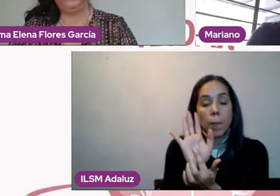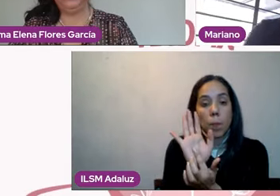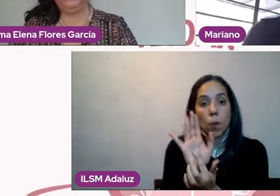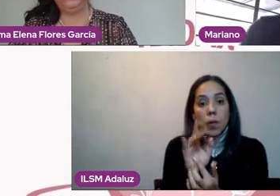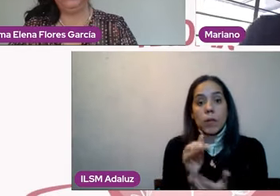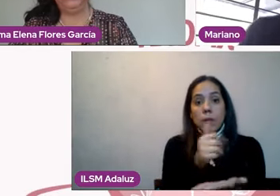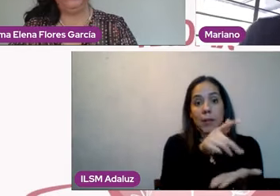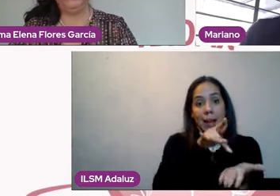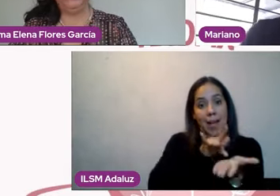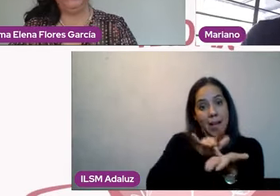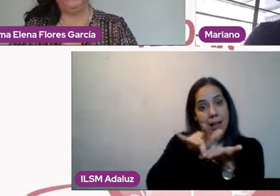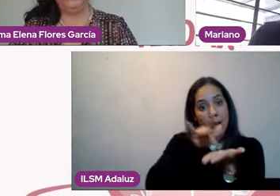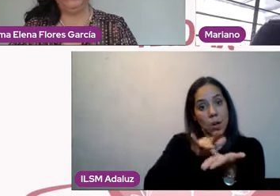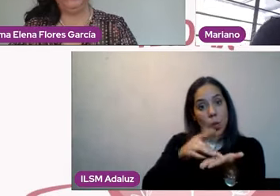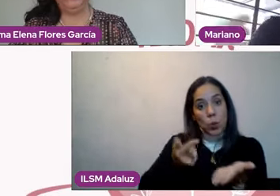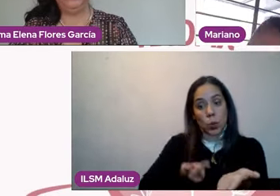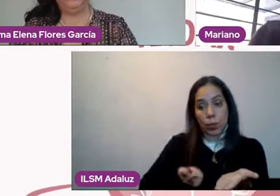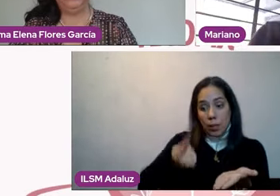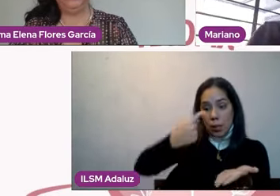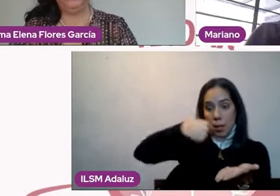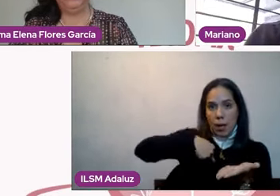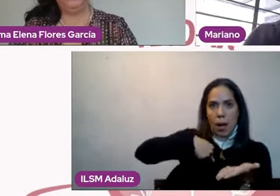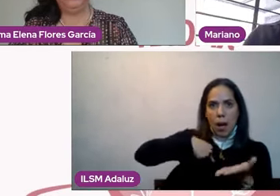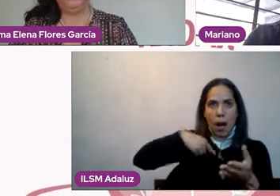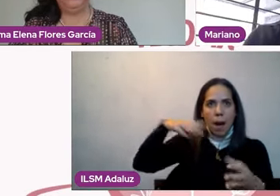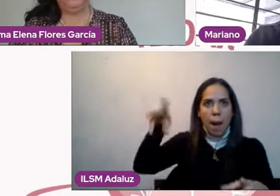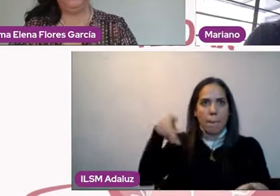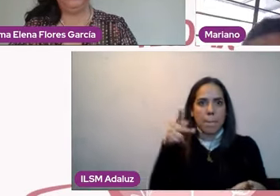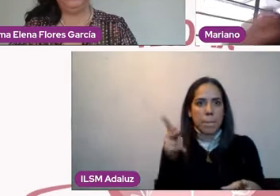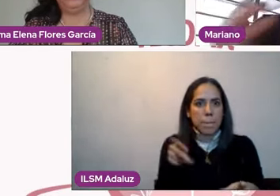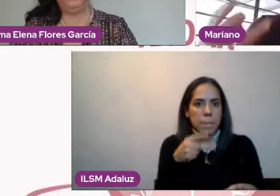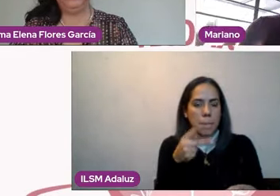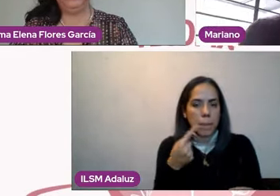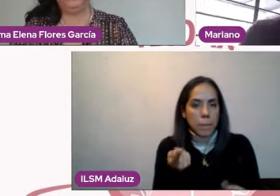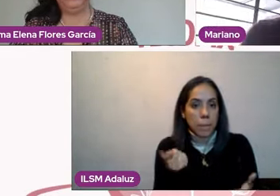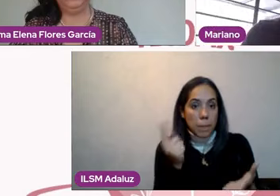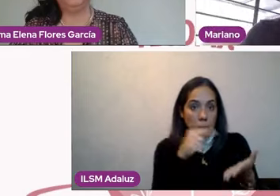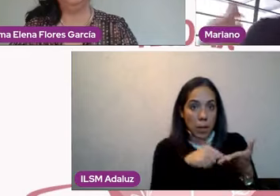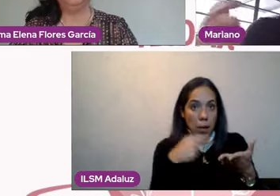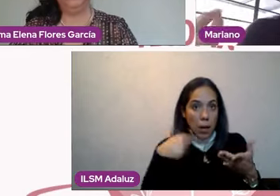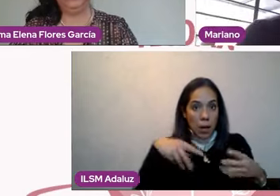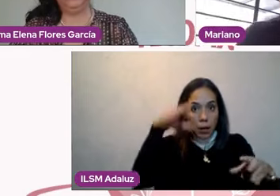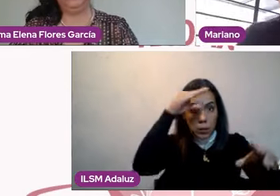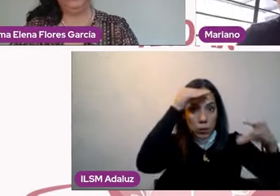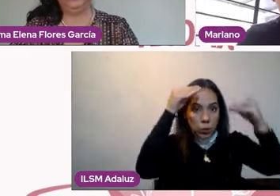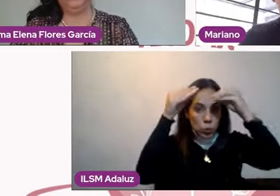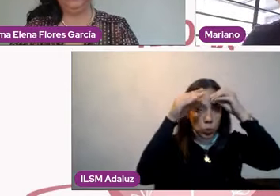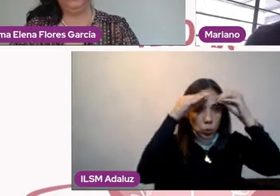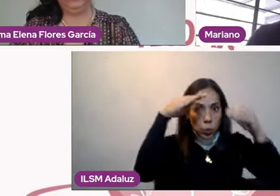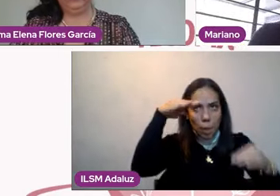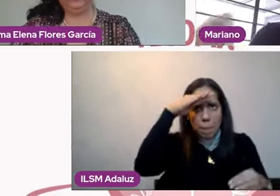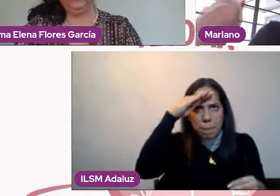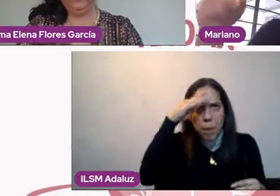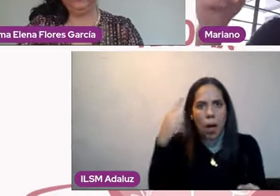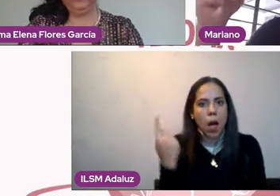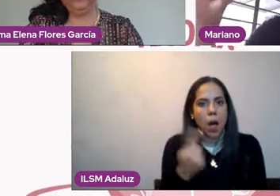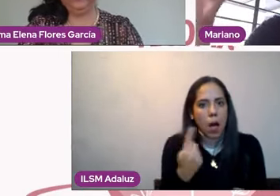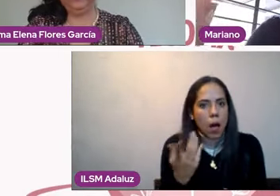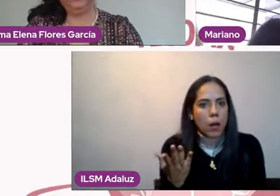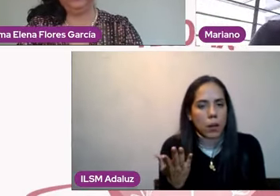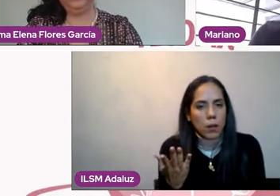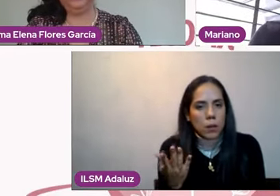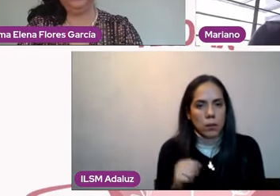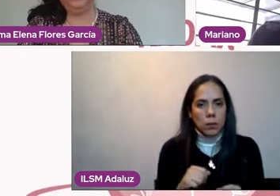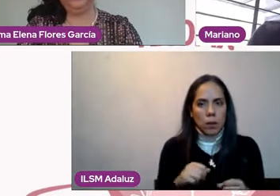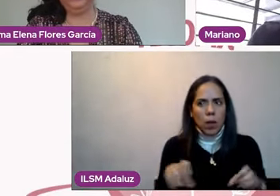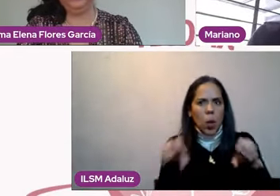y hacernos preguntas y respondernos a nosotros mismos qué es lo que queremos, qué es lo que buscamos, por vía de